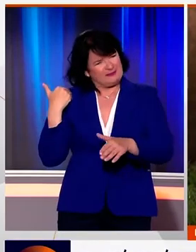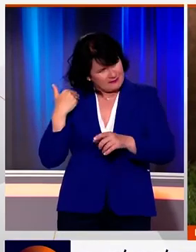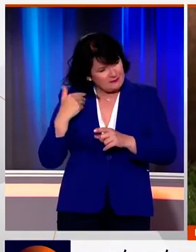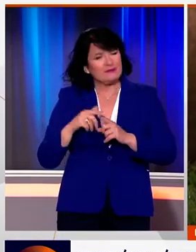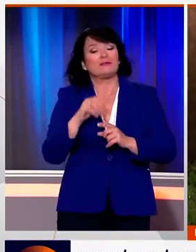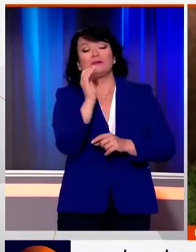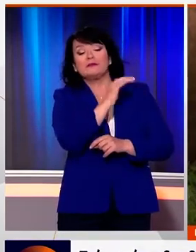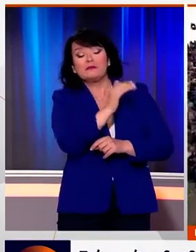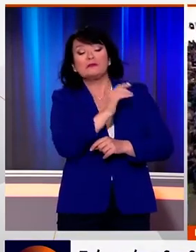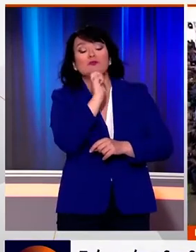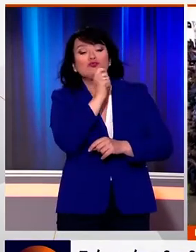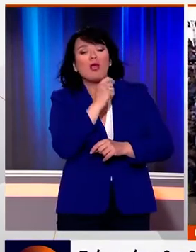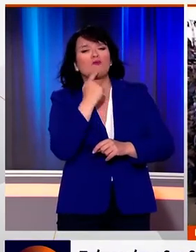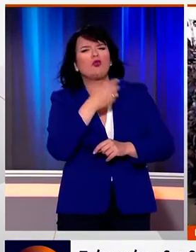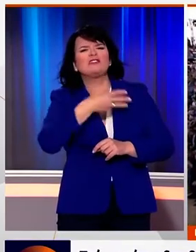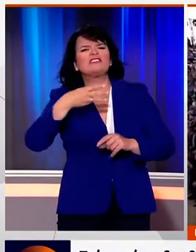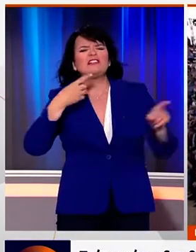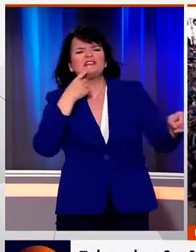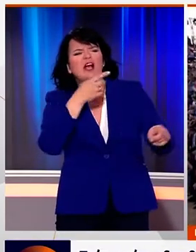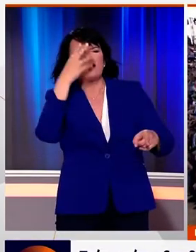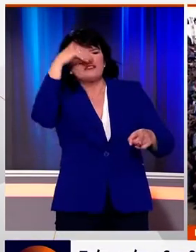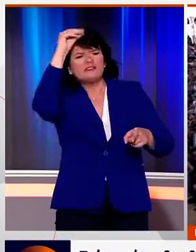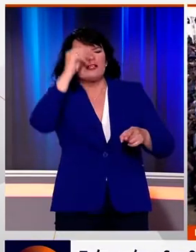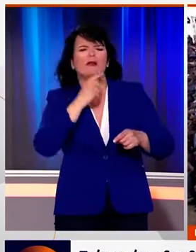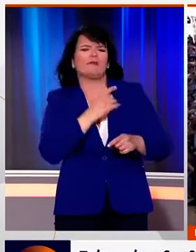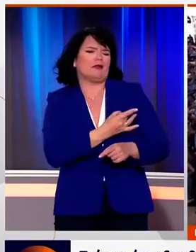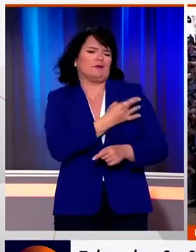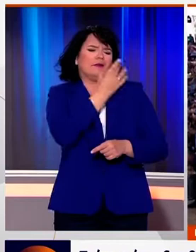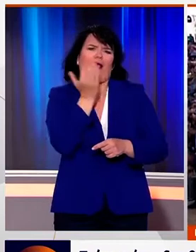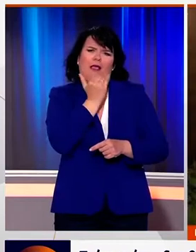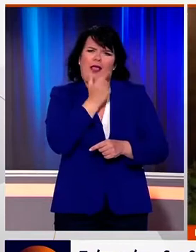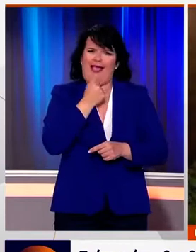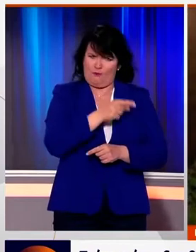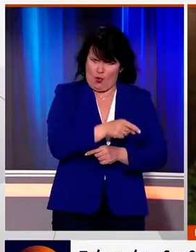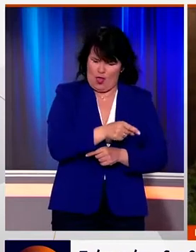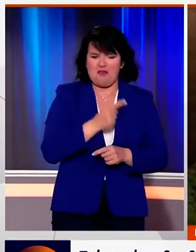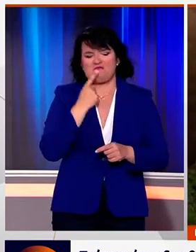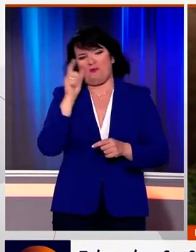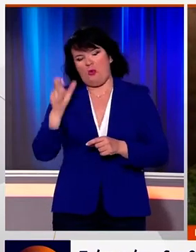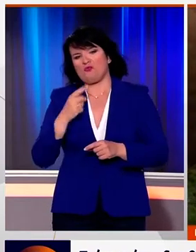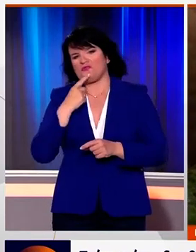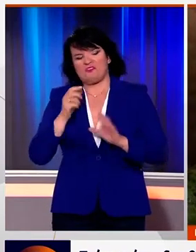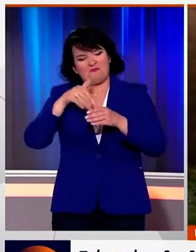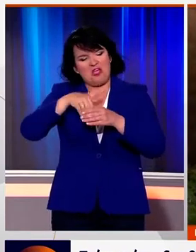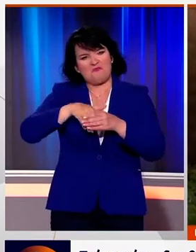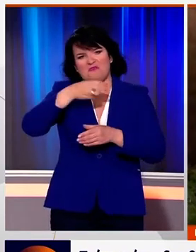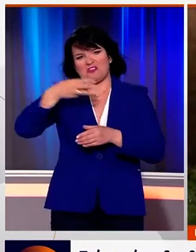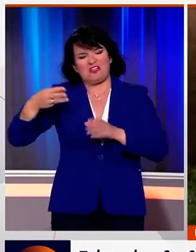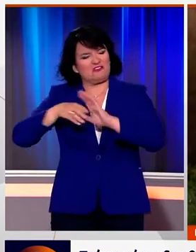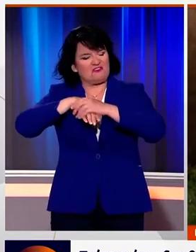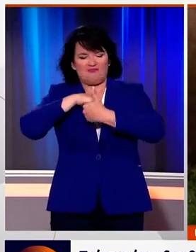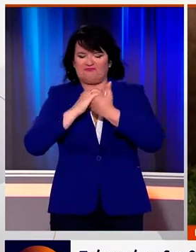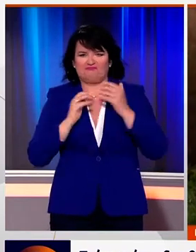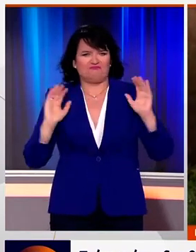Ερωτηθείς για τη δήλωση Τσίπρα ότι δεν θα ξεμπερδέψουν εύκολα με την αριστερά απάντησε ότι δεν τον ενδιαφέρουν τα εσωτερικά του ΣΕΡΙΖΑ